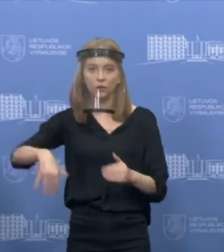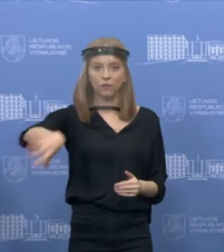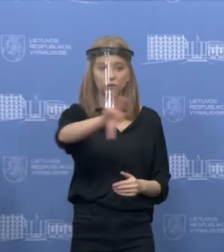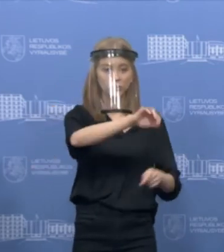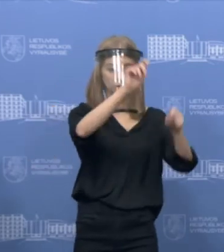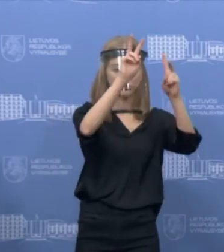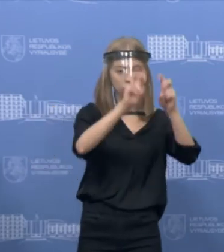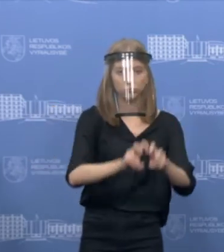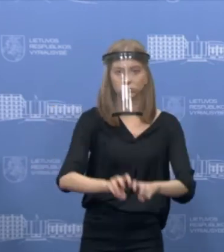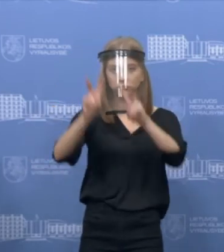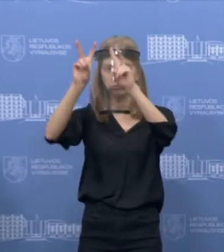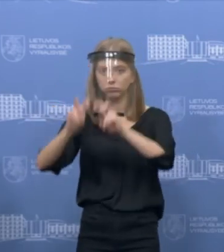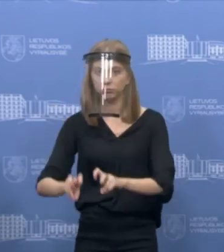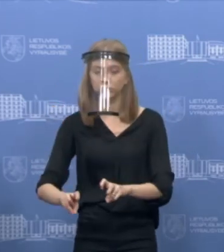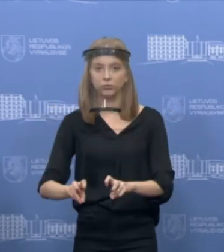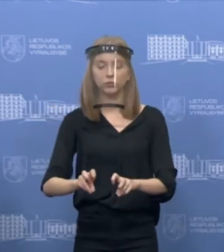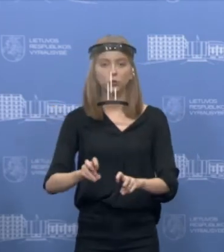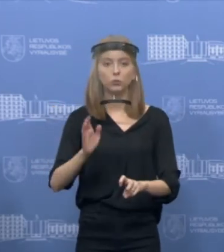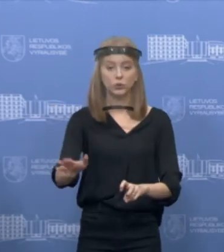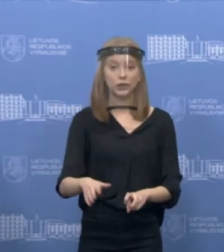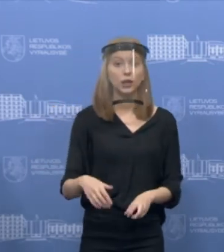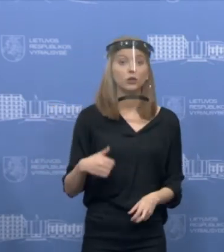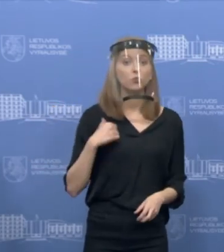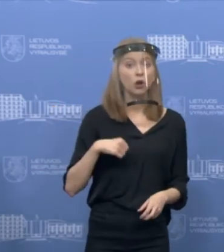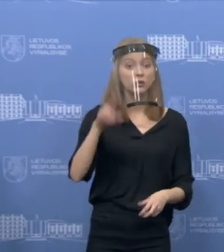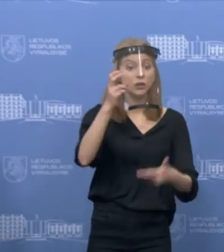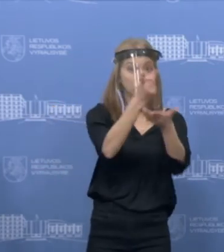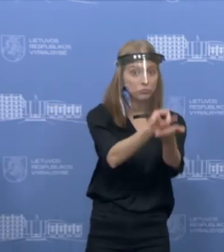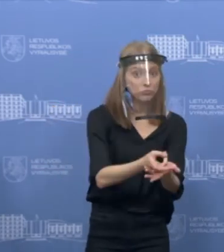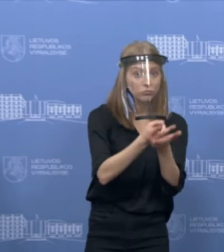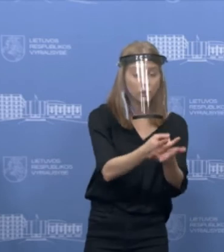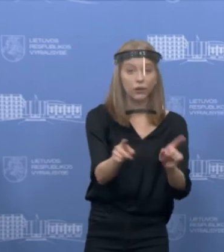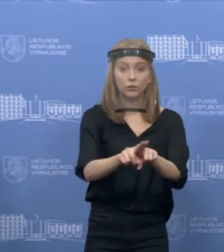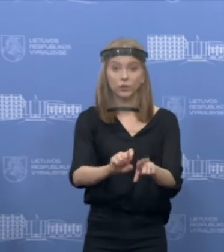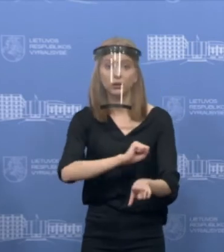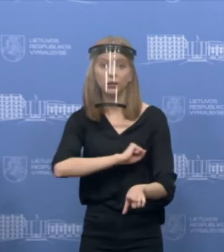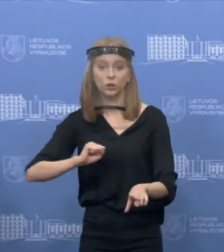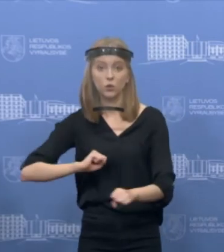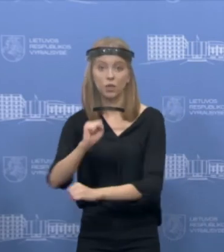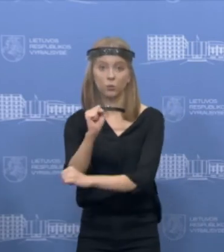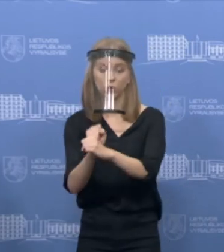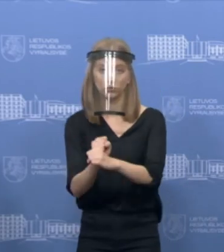eminiai, tyrimai ir medicinos personalui, ir tiem lygoniukom, kurie ten yra slaugumi.